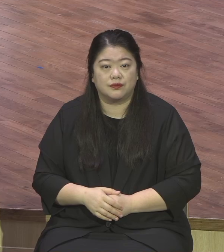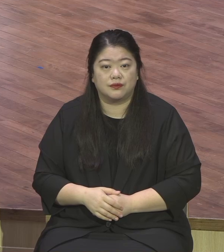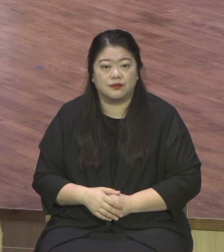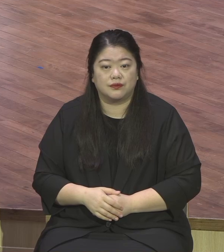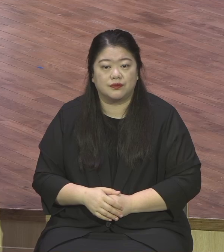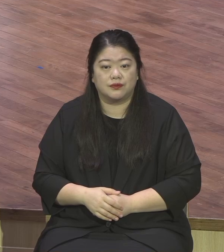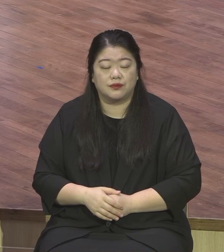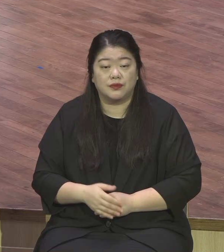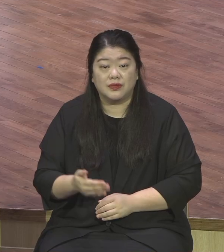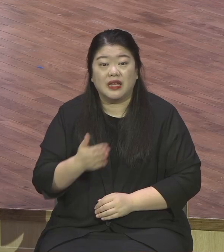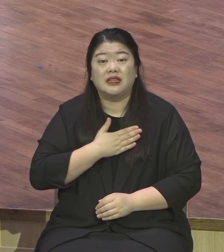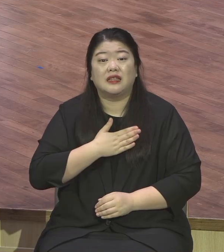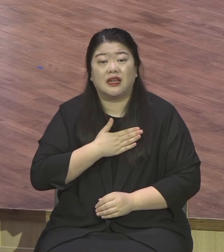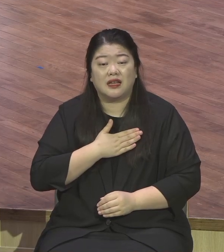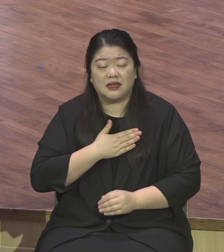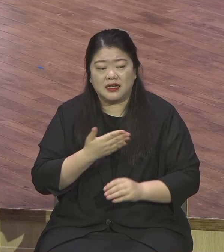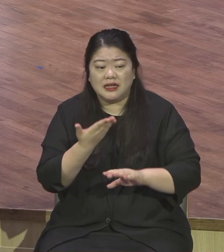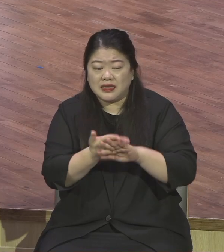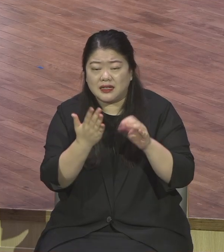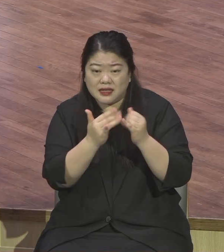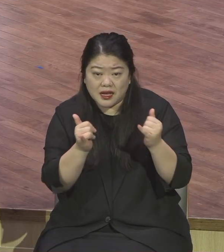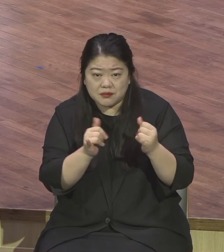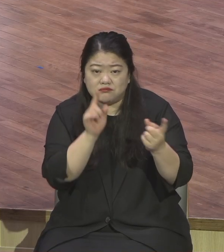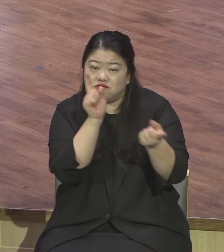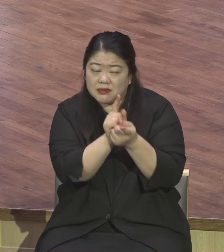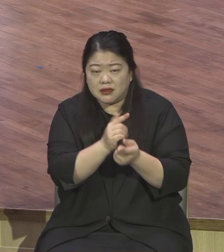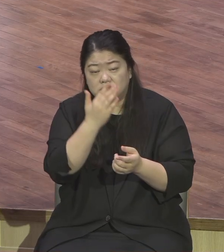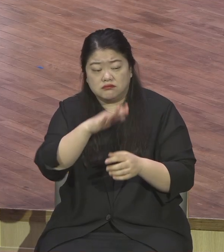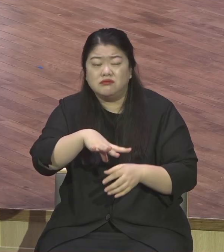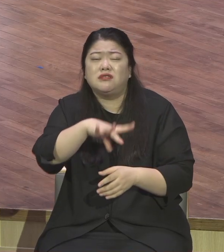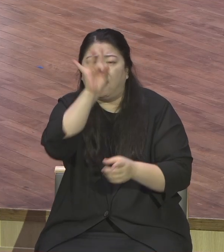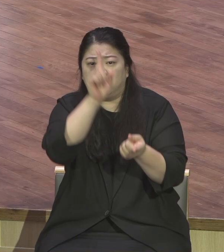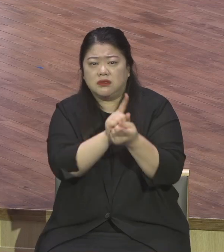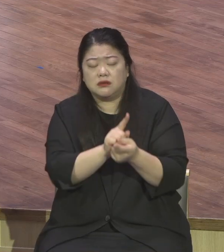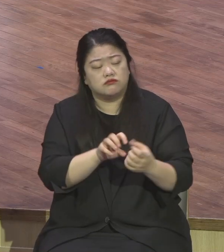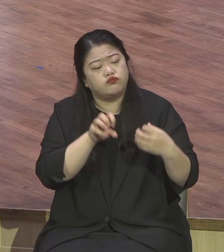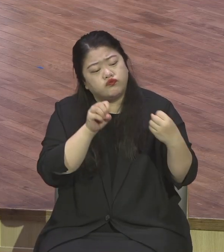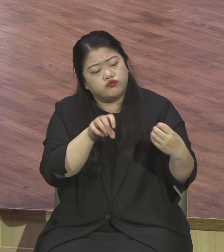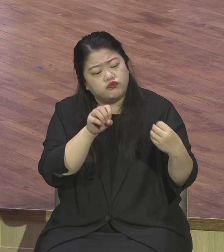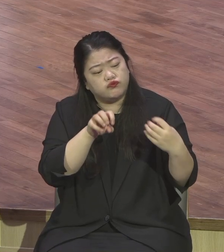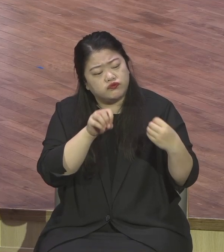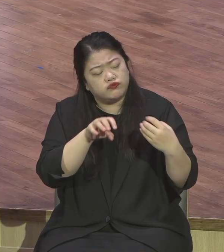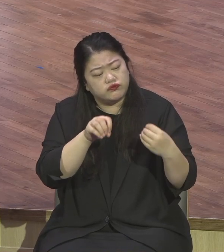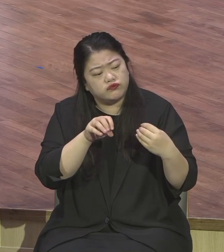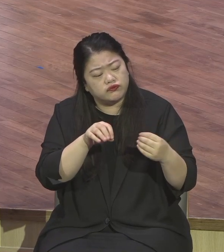대화해보면 덜 보여요. 빨리빨 사라졌구나 아직도 자신이